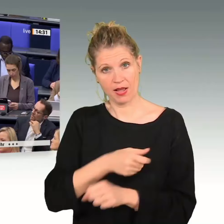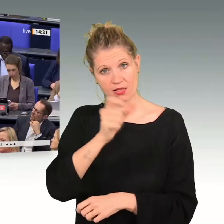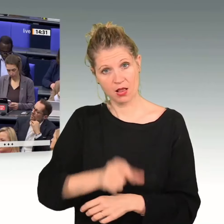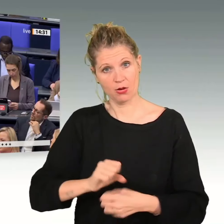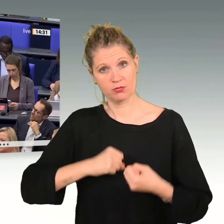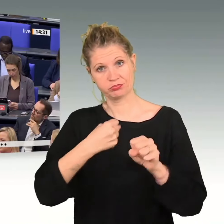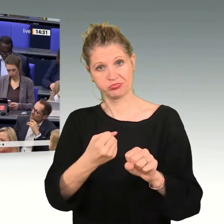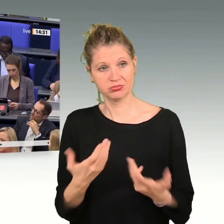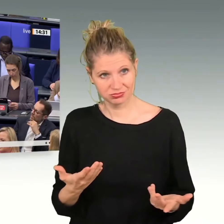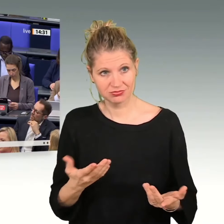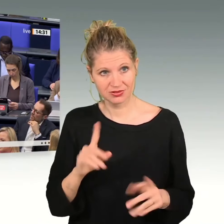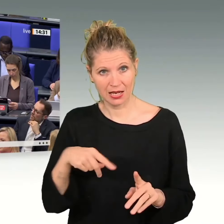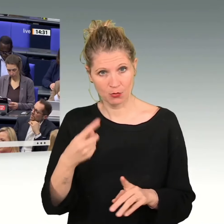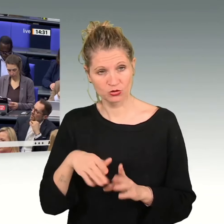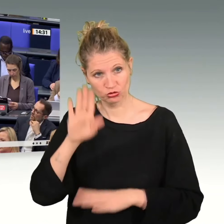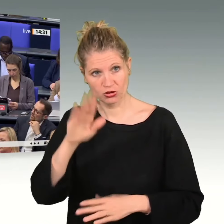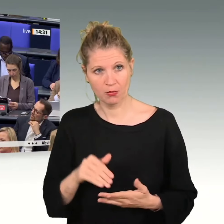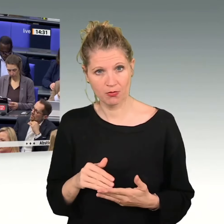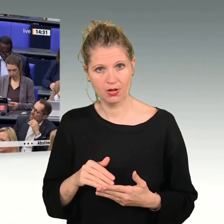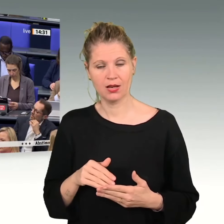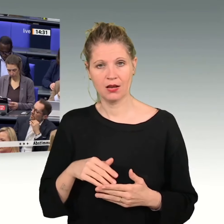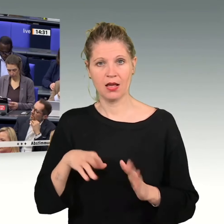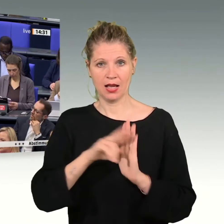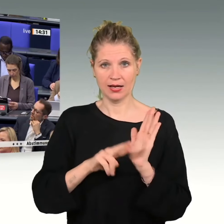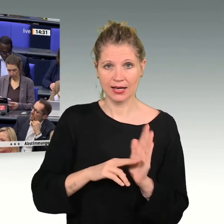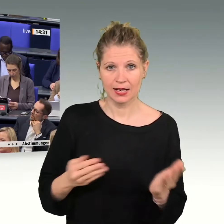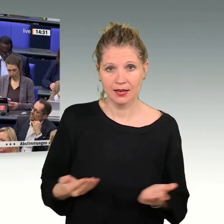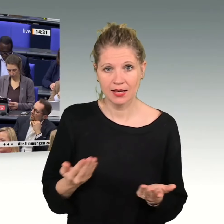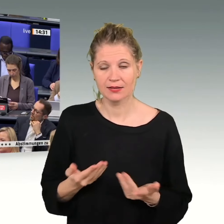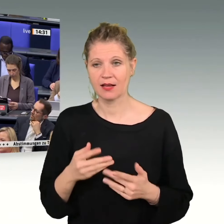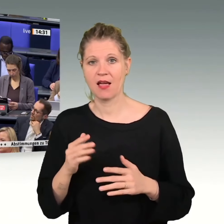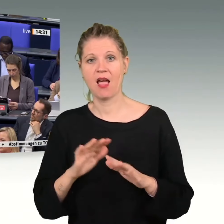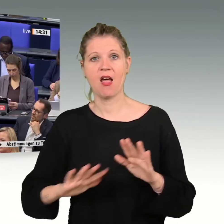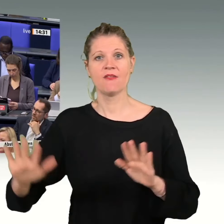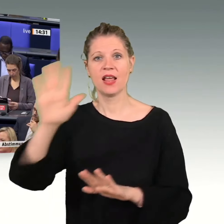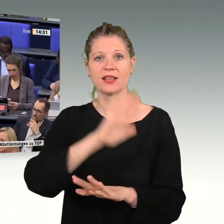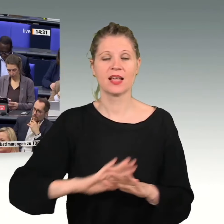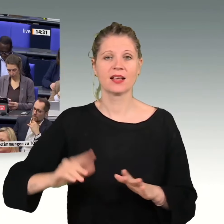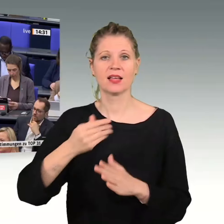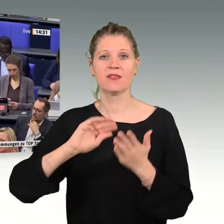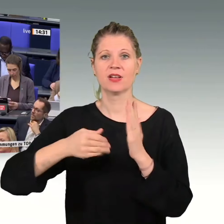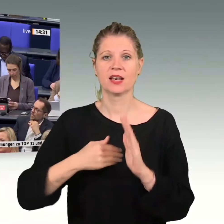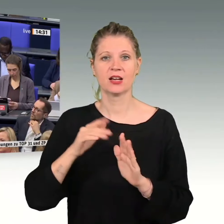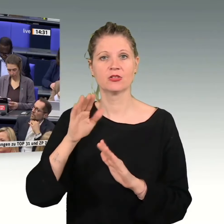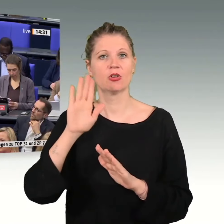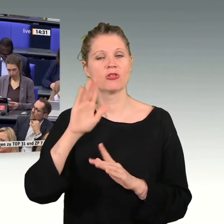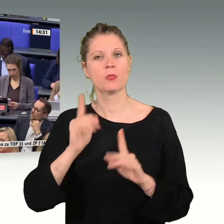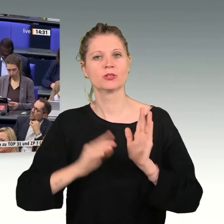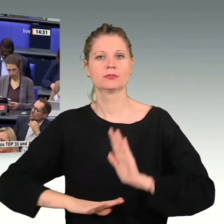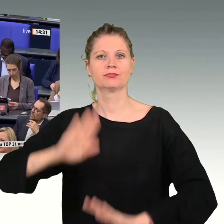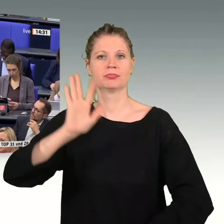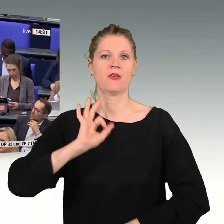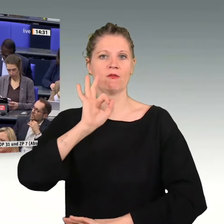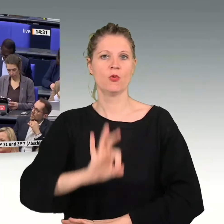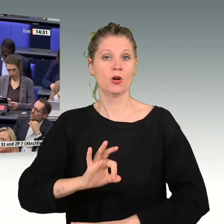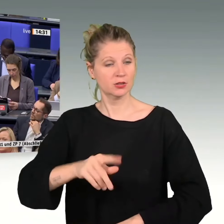Wenn wir die Regeln erleichtern wollen, dass wir flächendeckende Tarifverträge in Deutschland haben, dann hat man hier zuzustimmen, wenn